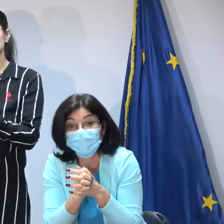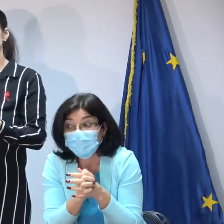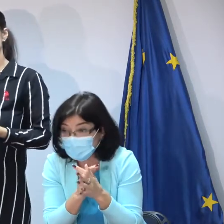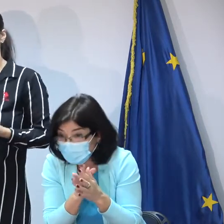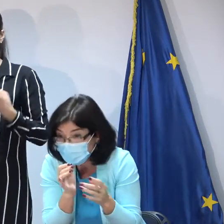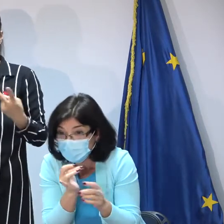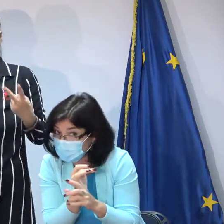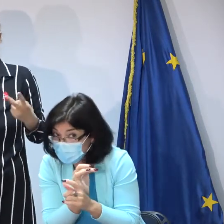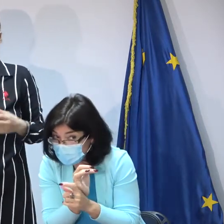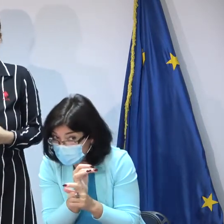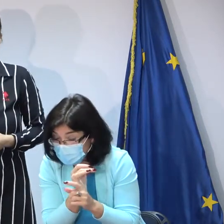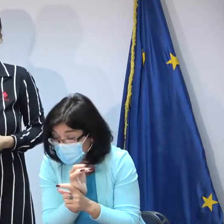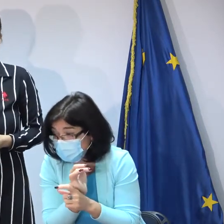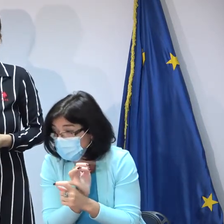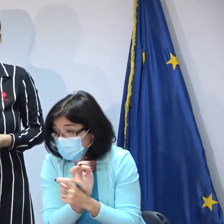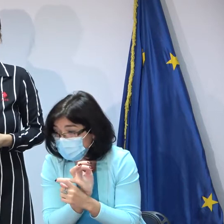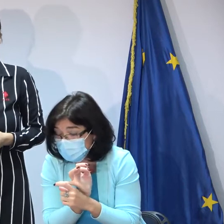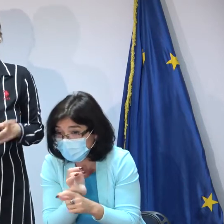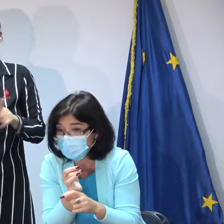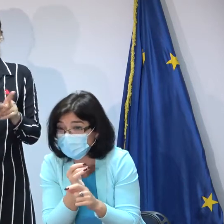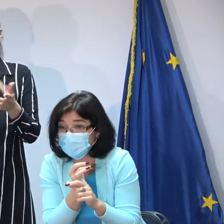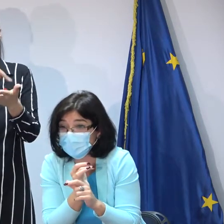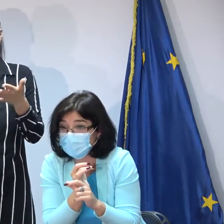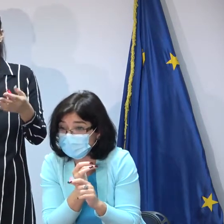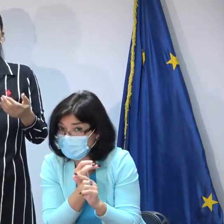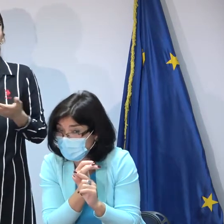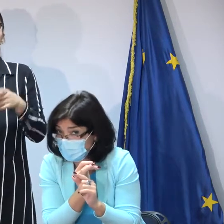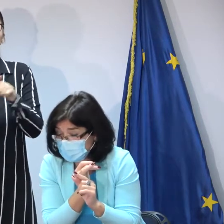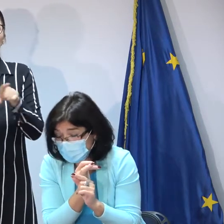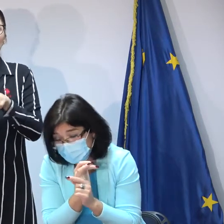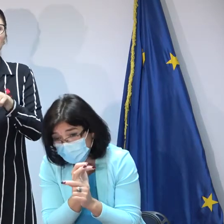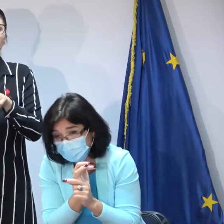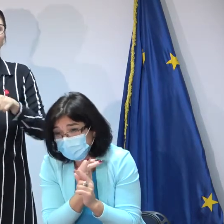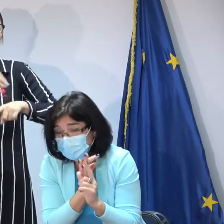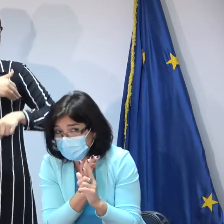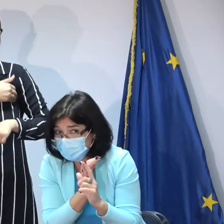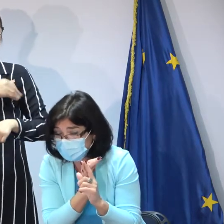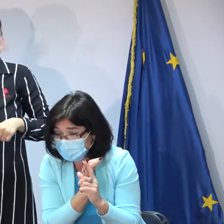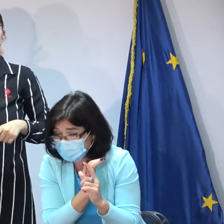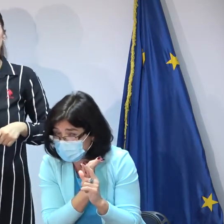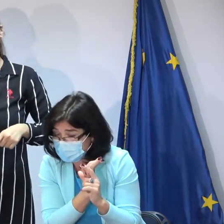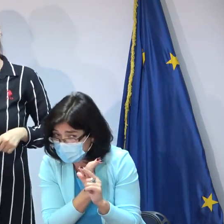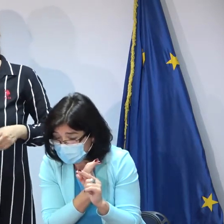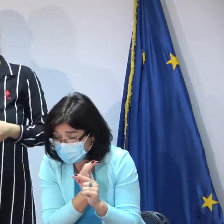important. Eliminarea rudelor de gradul 4, de care vă spunea doamna președintă, dar când ajunge la adopție,